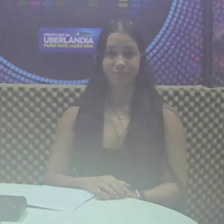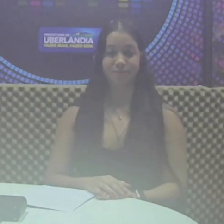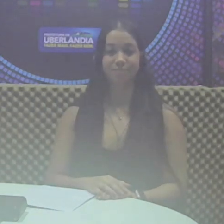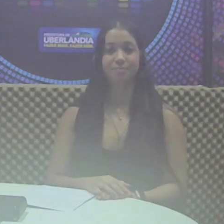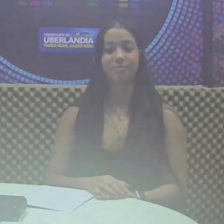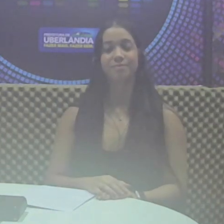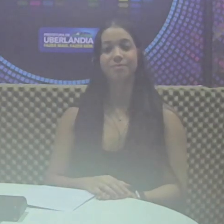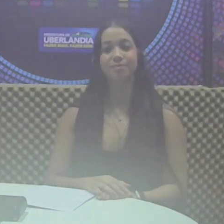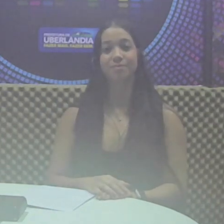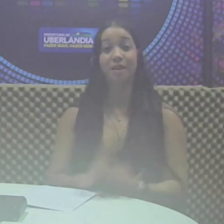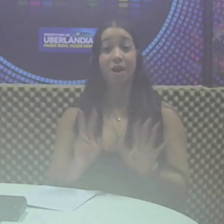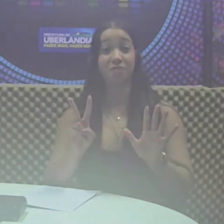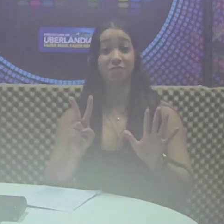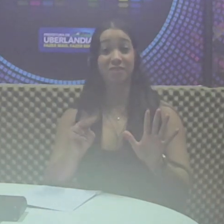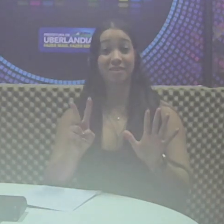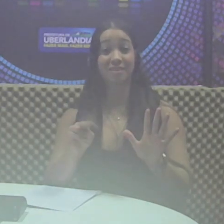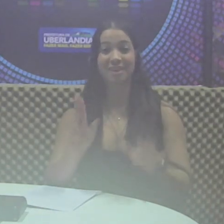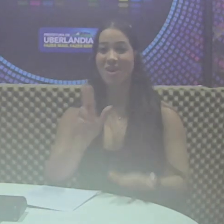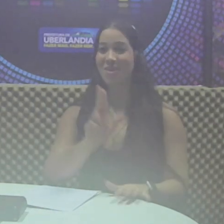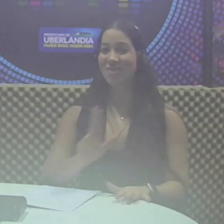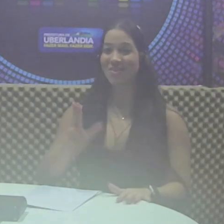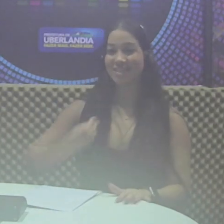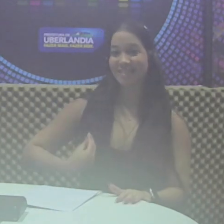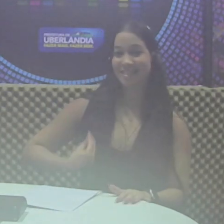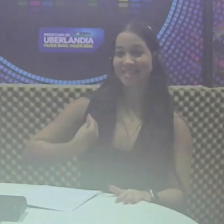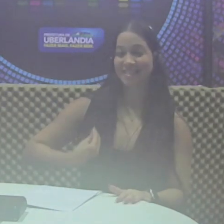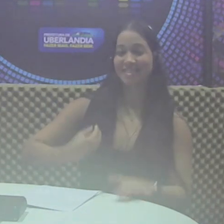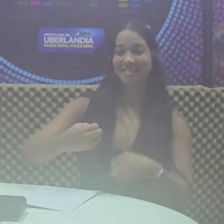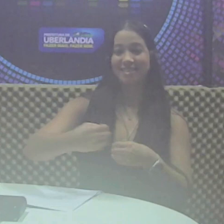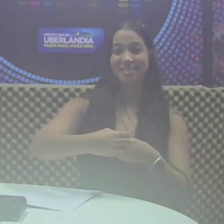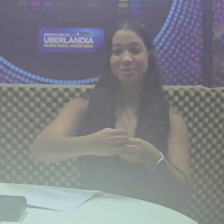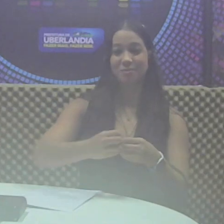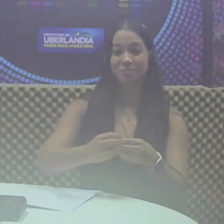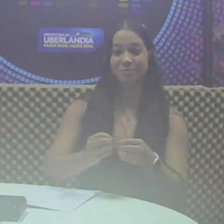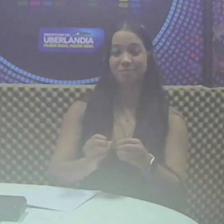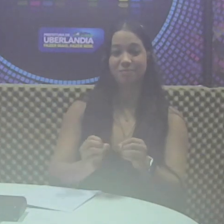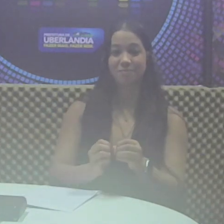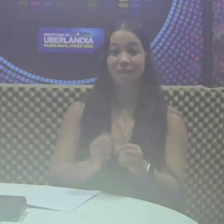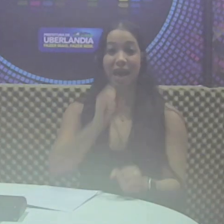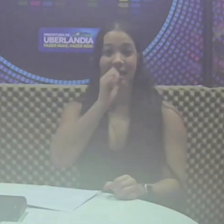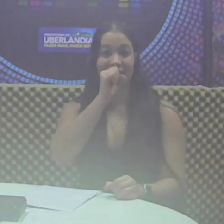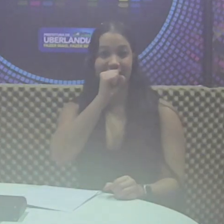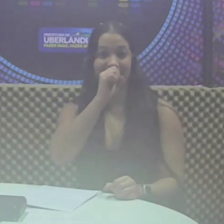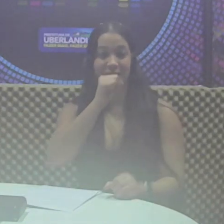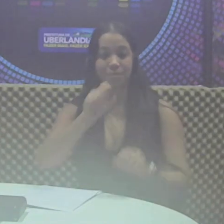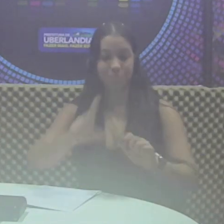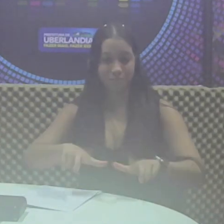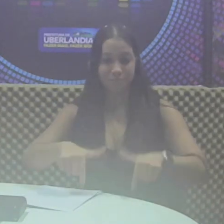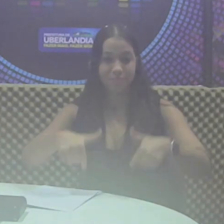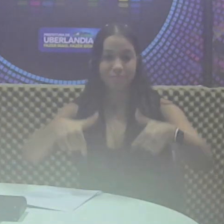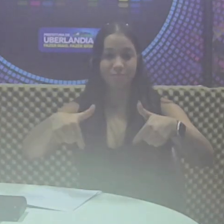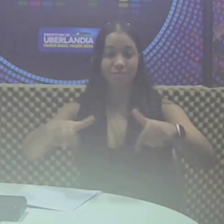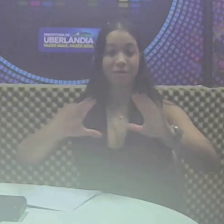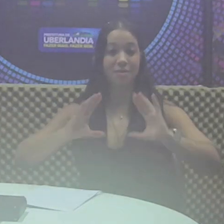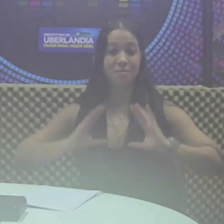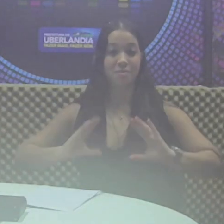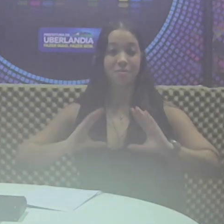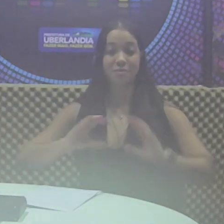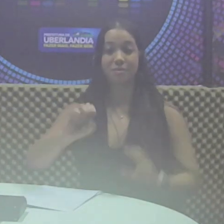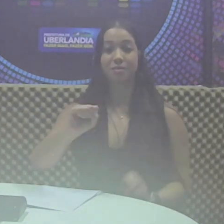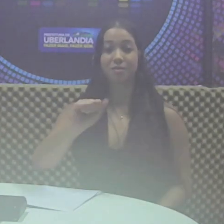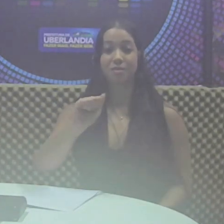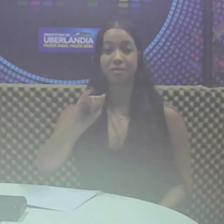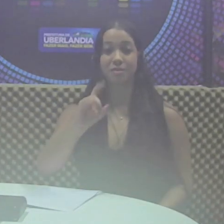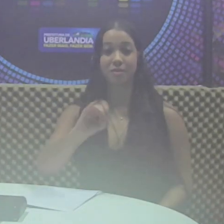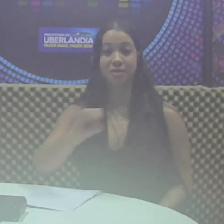Fim de semana de Uberlândia Viva nos distritos. No sábado, a ação será na Praça Saí de Jorge, no